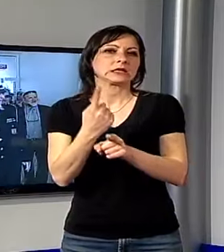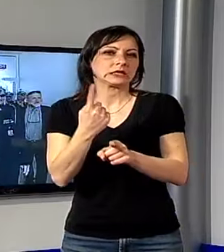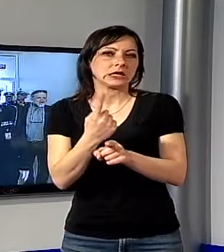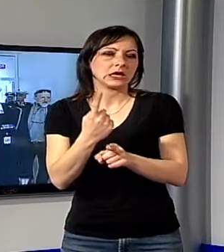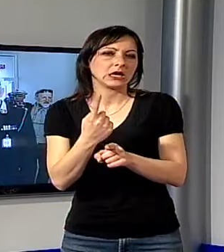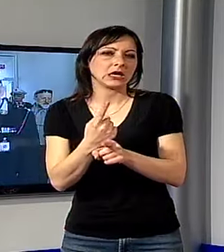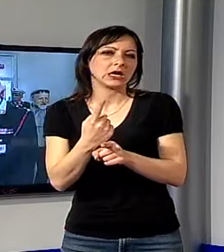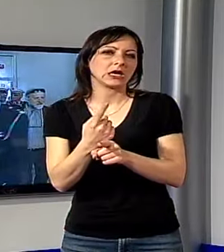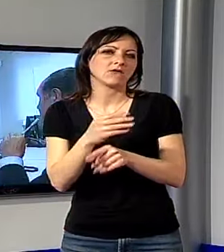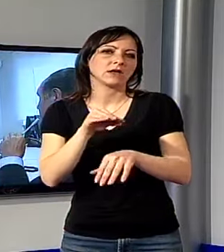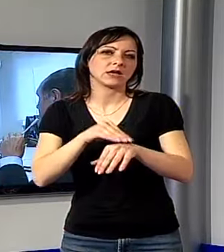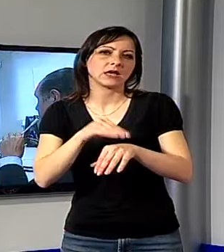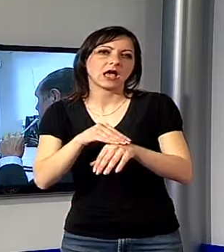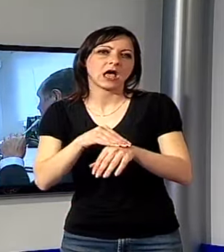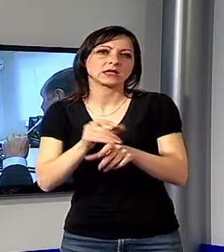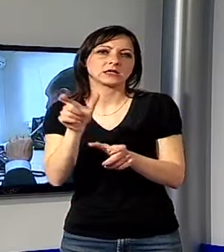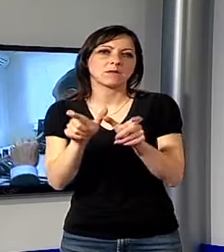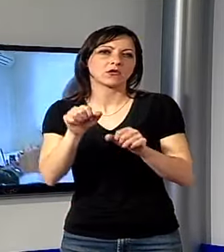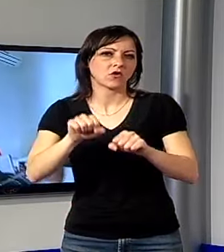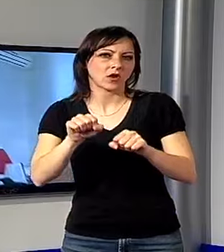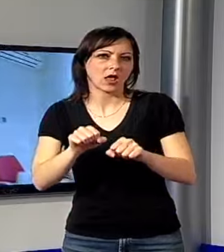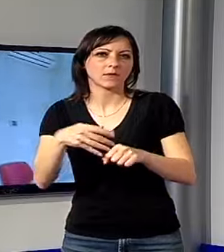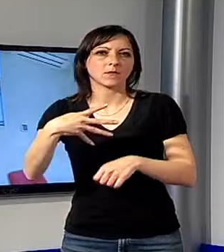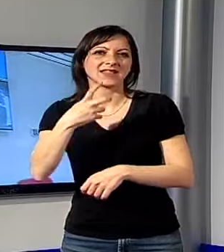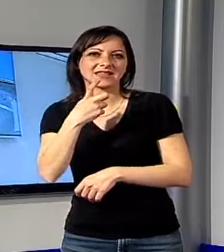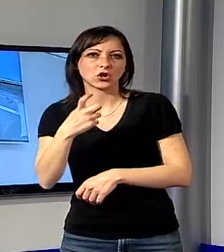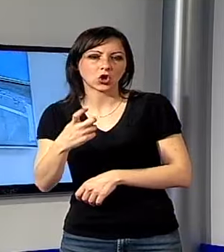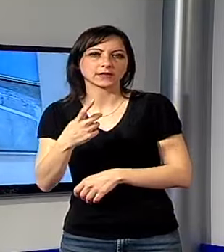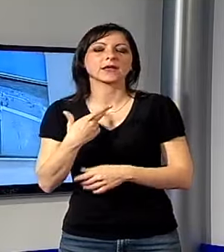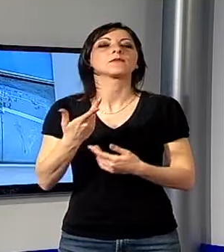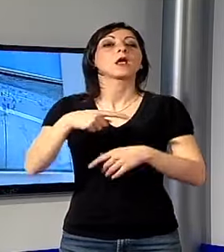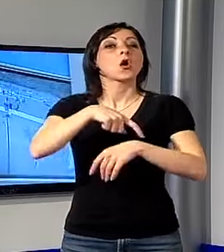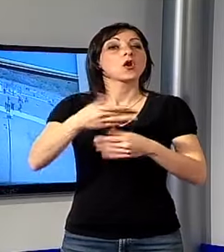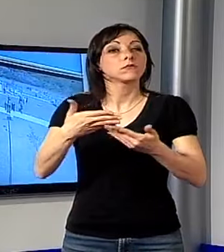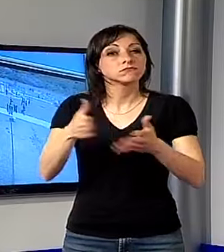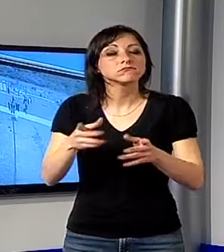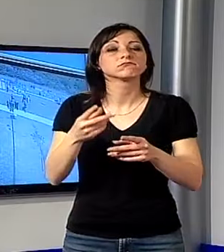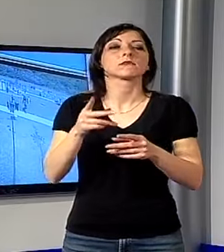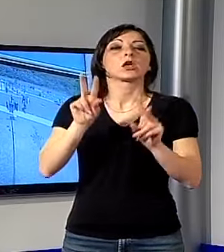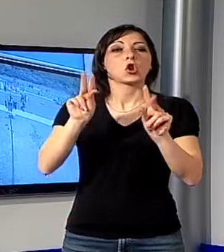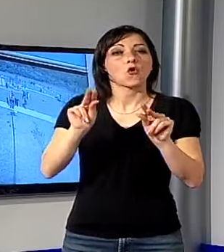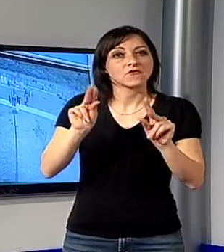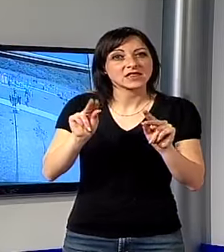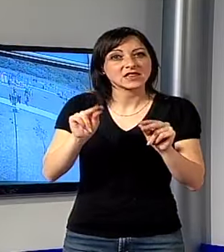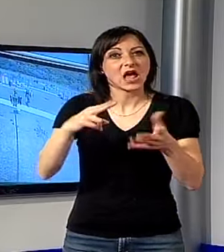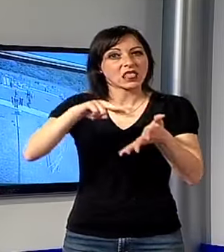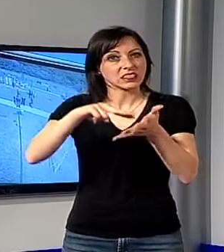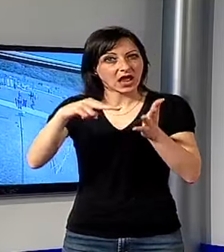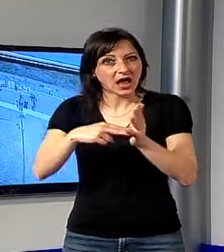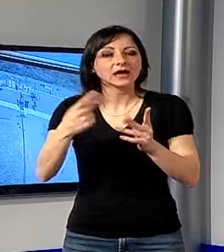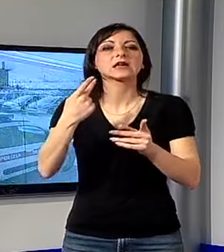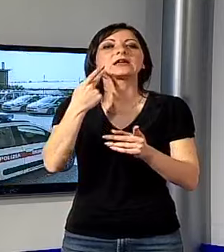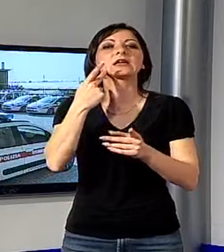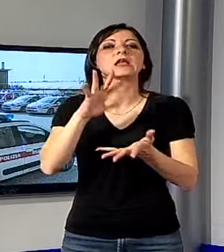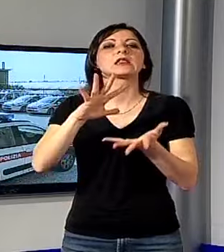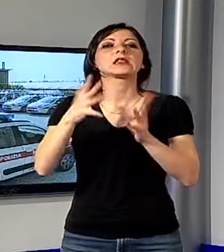anni dalla collettività. Accorgimenti tecnici, ampliamento d'orario, servizi innovativi per trasformare il comando della